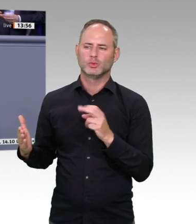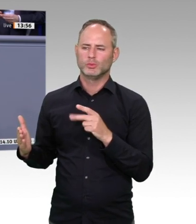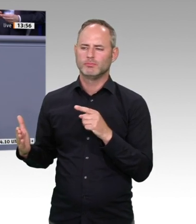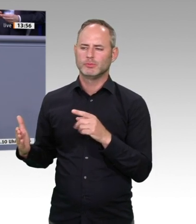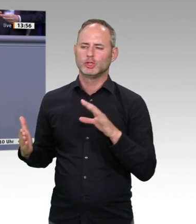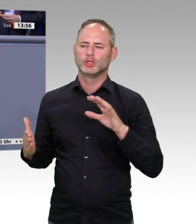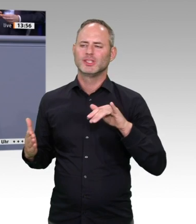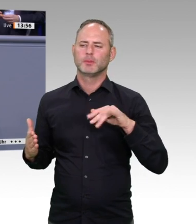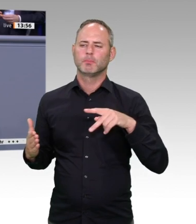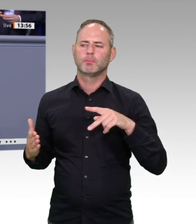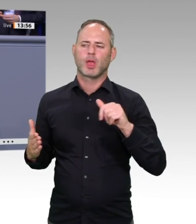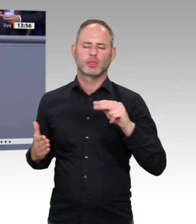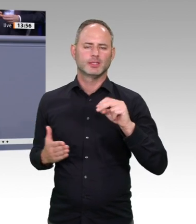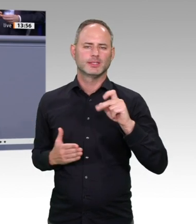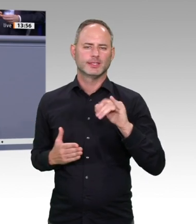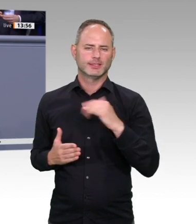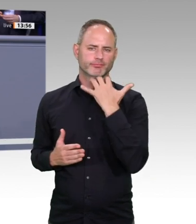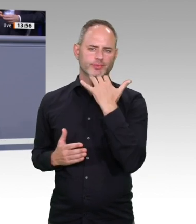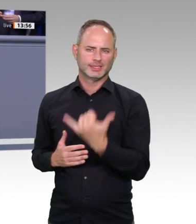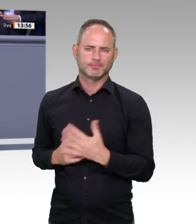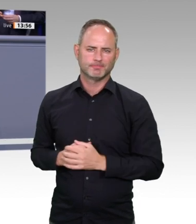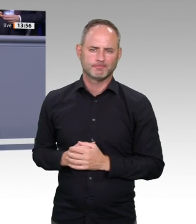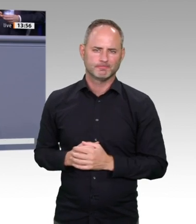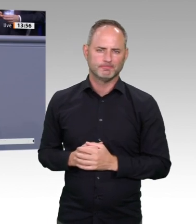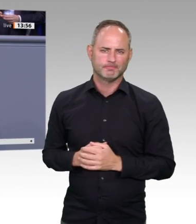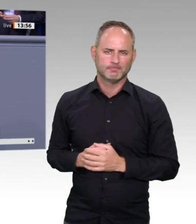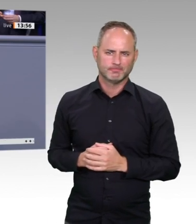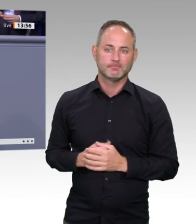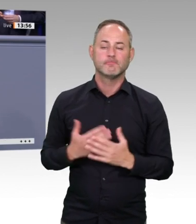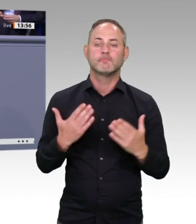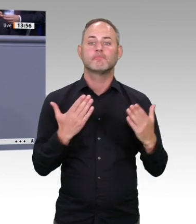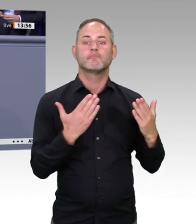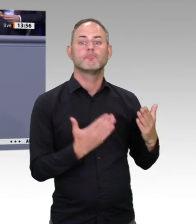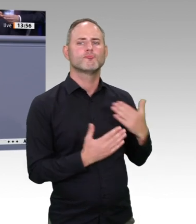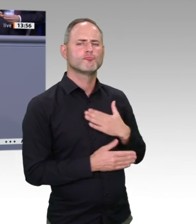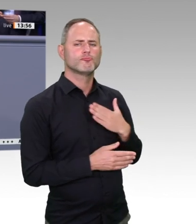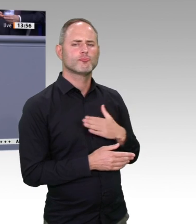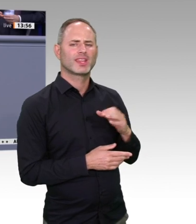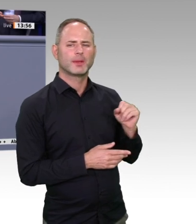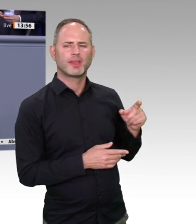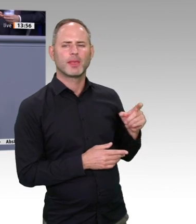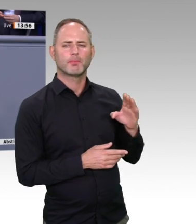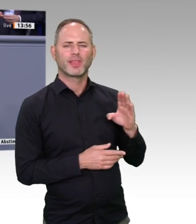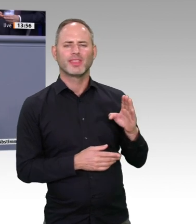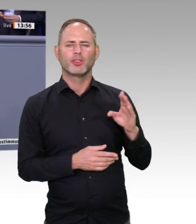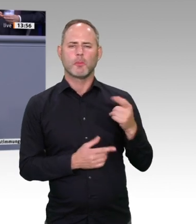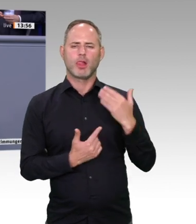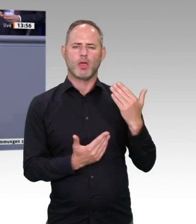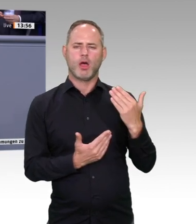Dimension von Digitalisierung und Nachhaltigkeit befassen möchte, dem empfehle ich die Stellungnahme Unsere gemeinsame